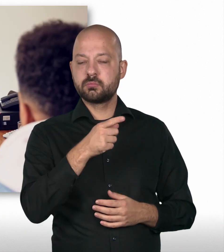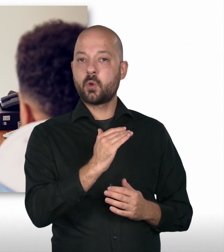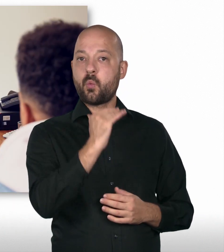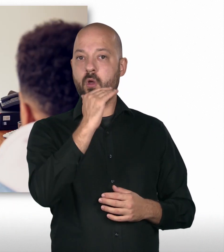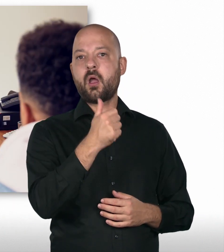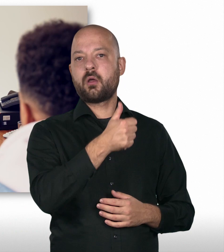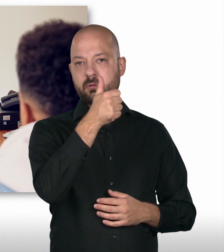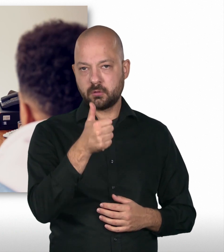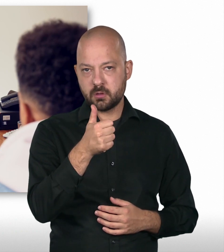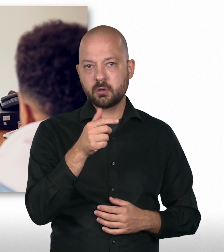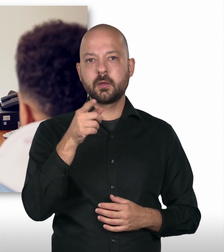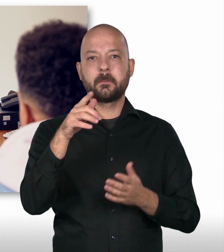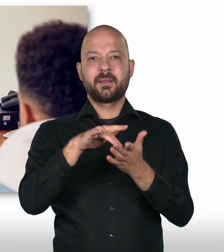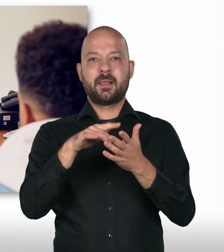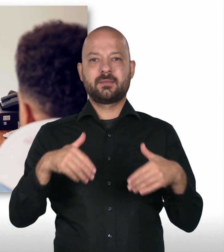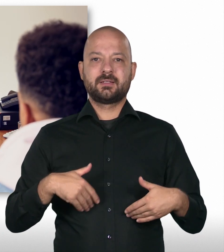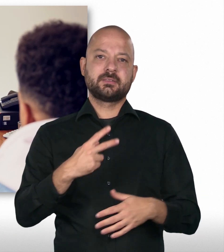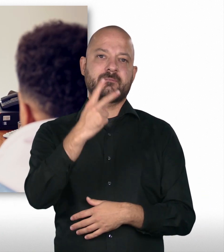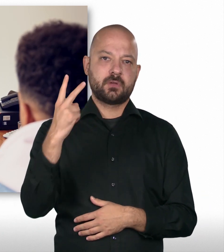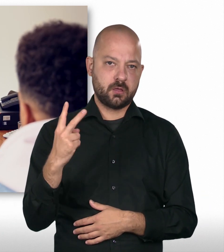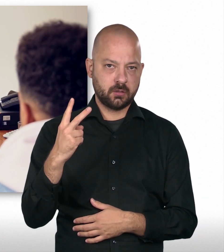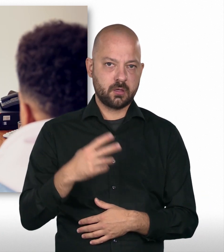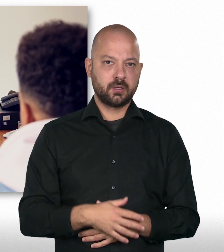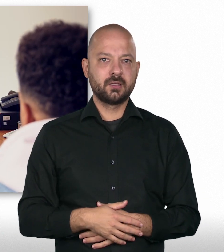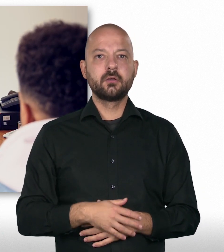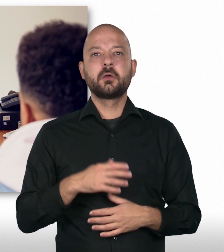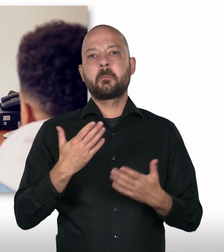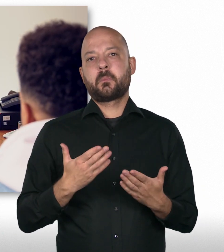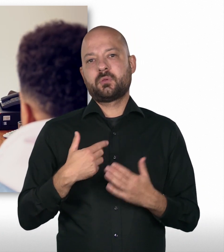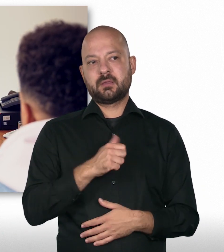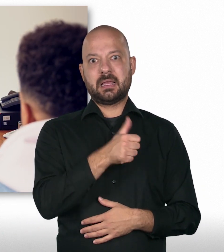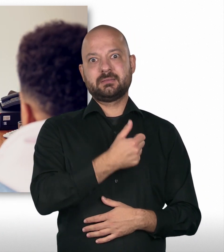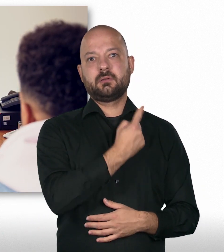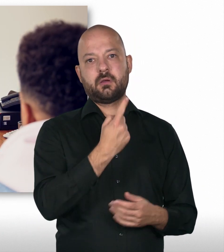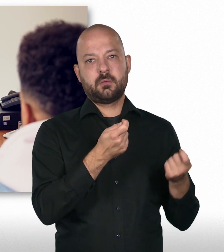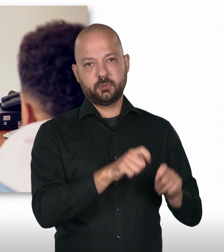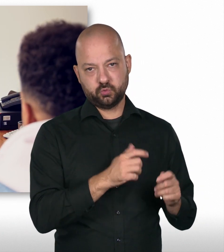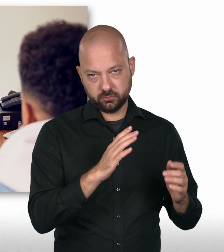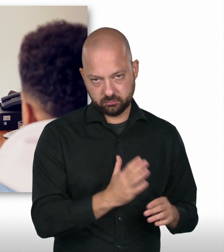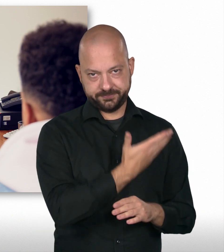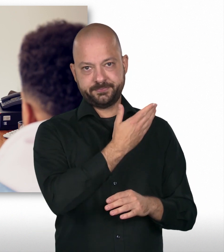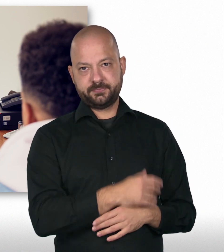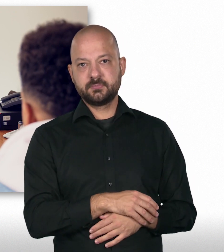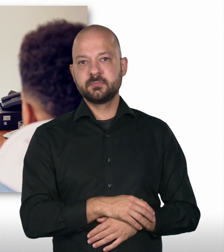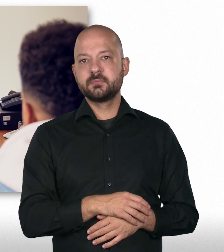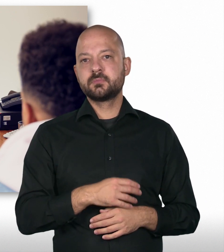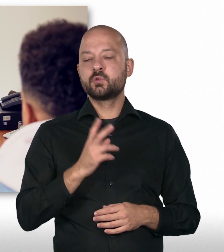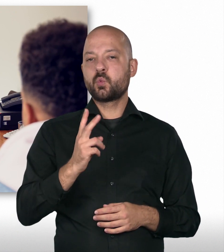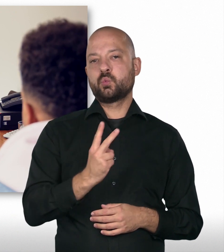Beim höheren zum Beispiel ein Jahr und beim mittleren Dienst sind es zwei Jahre. Und da bin ich, momentan habe ich das erste Jahr abgeschlossen. Das heißt, es kommen noch